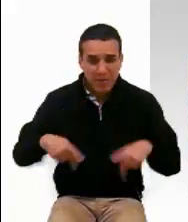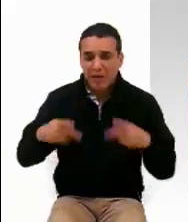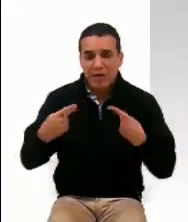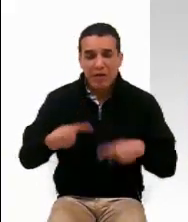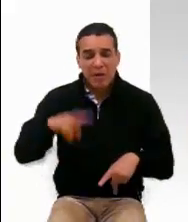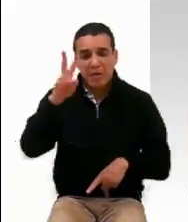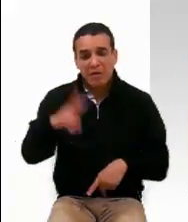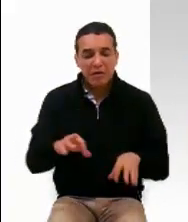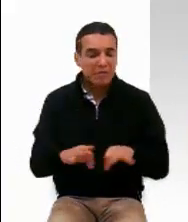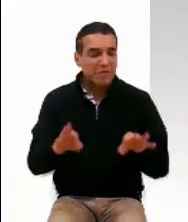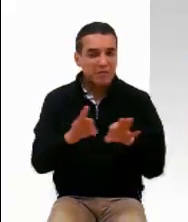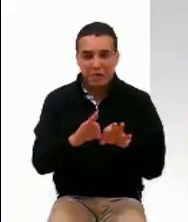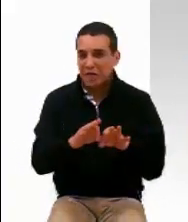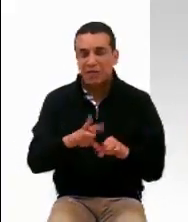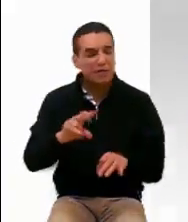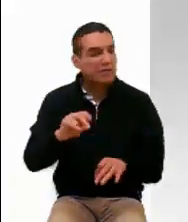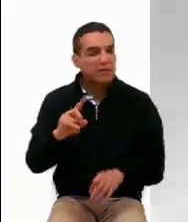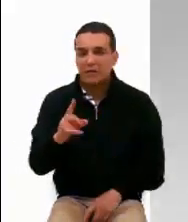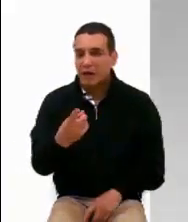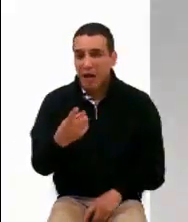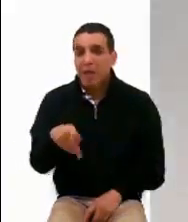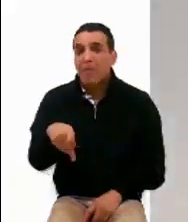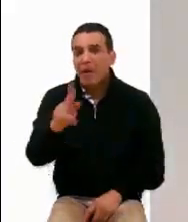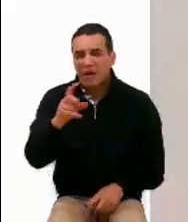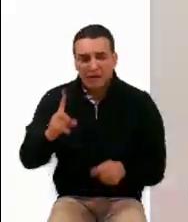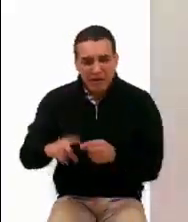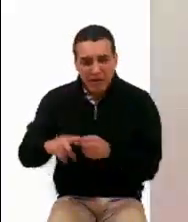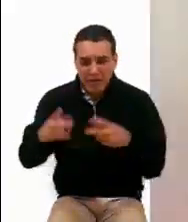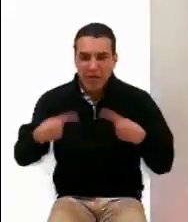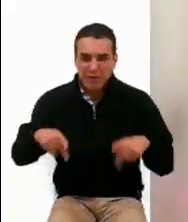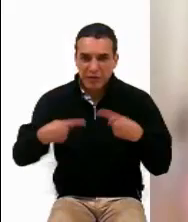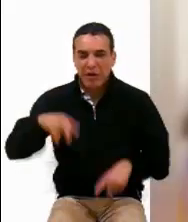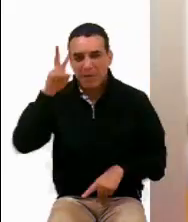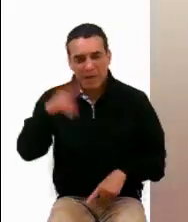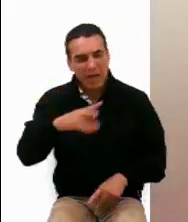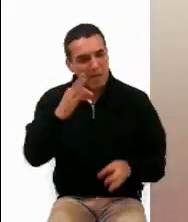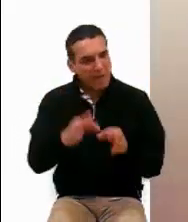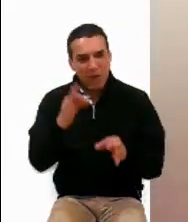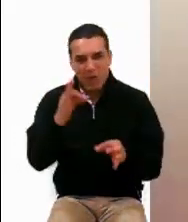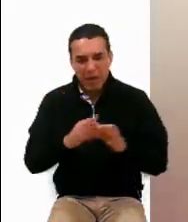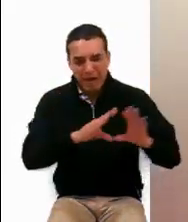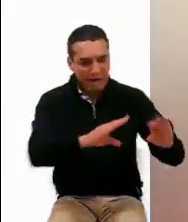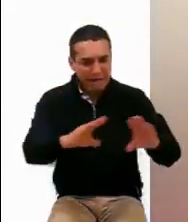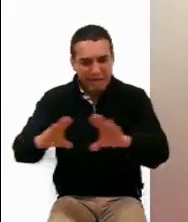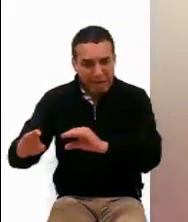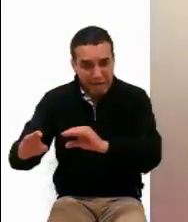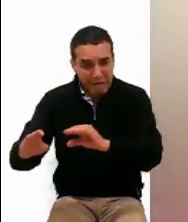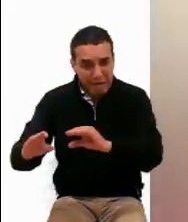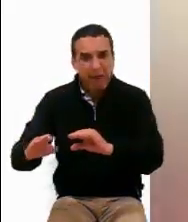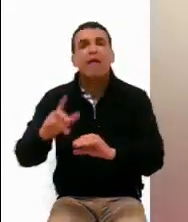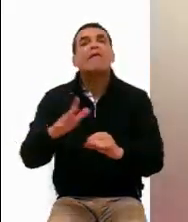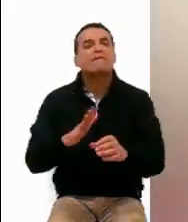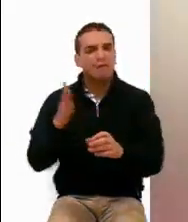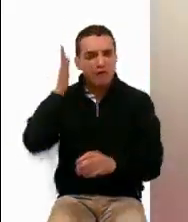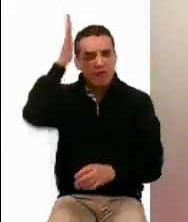será el menor en el reino de los cielos. Pero el que los cumpla y los enseñe, será grande en el